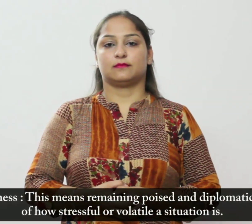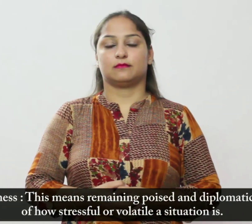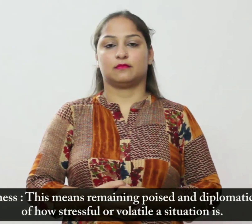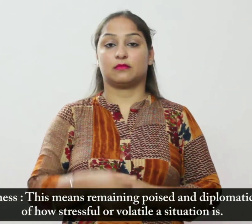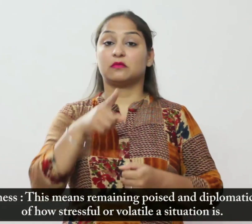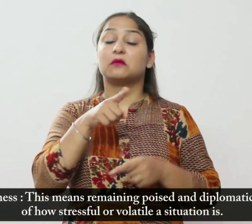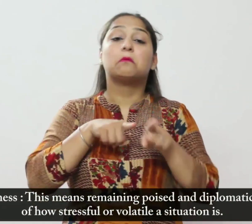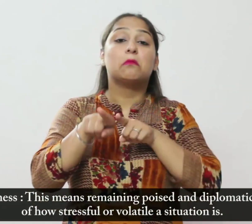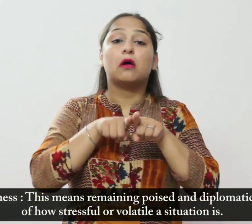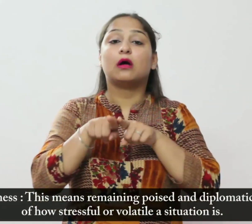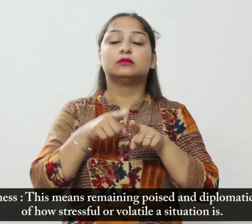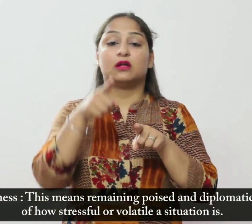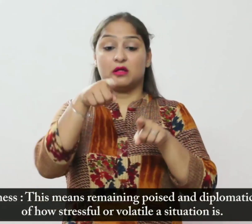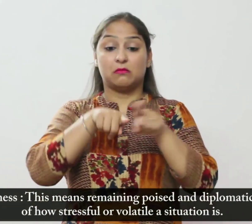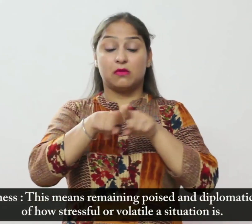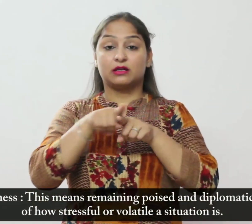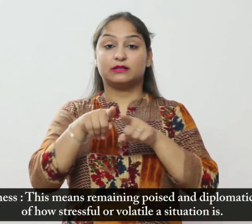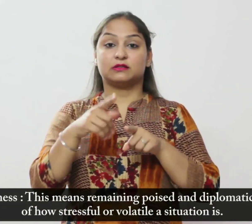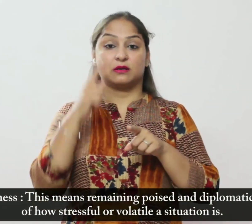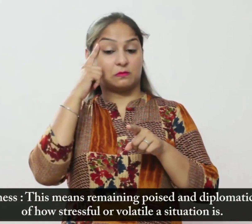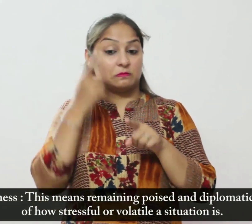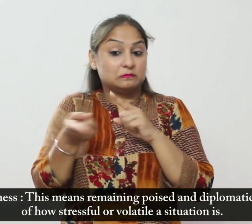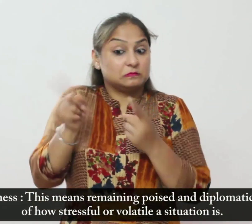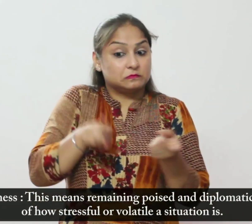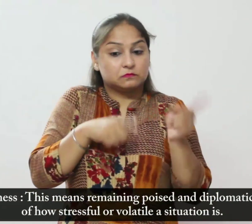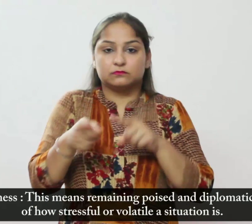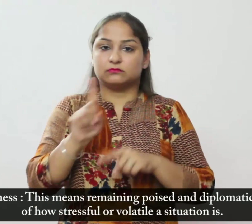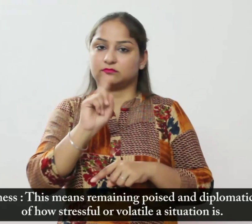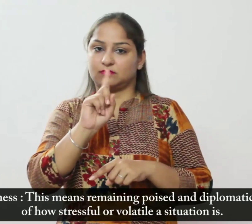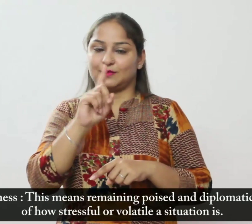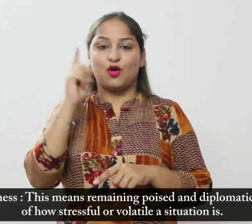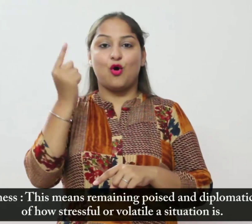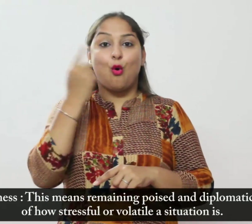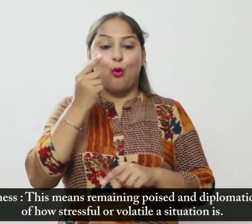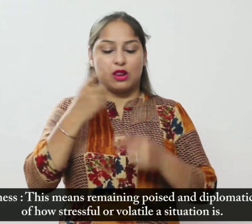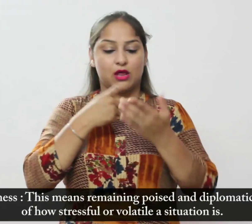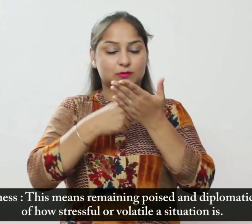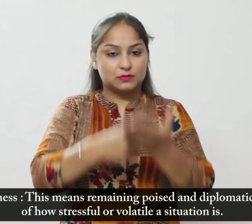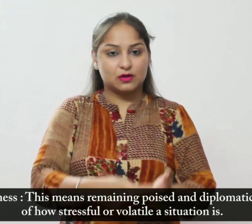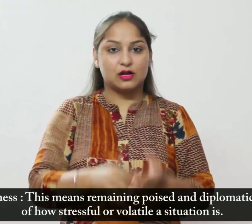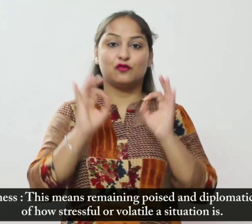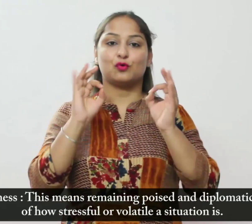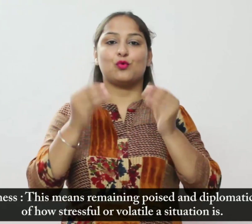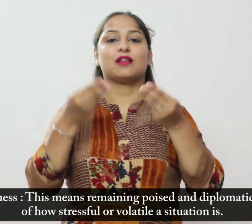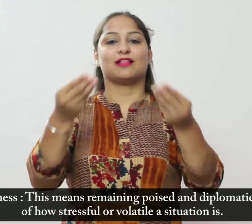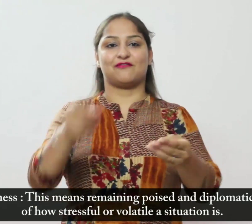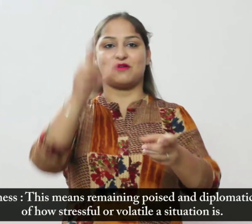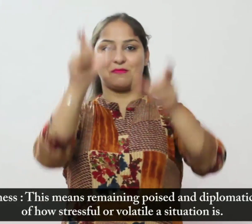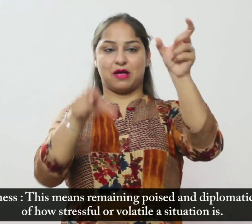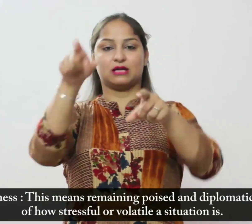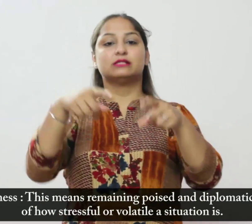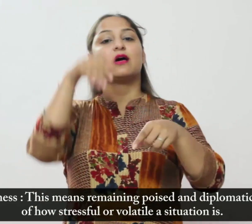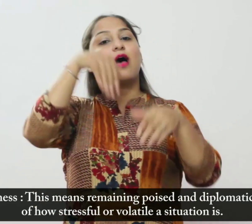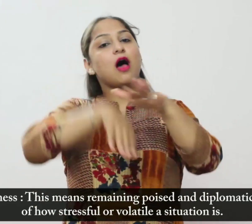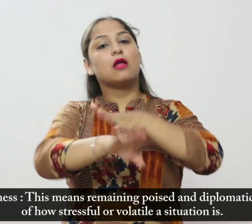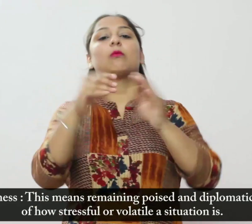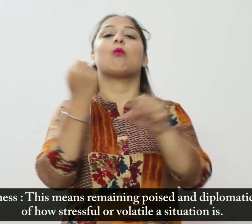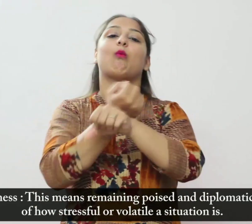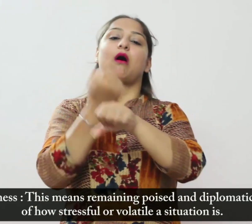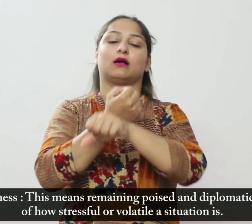मान्यता इसका मतलब यह है कि तनाव पूर्व या अस्तर स्थिती के बावजूद शेश